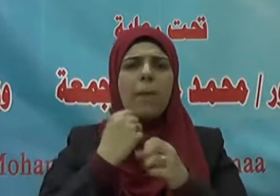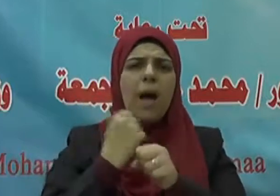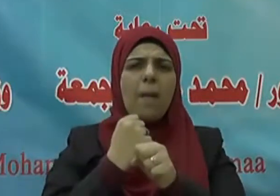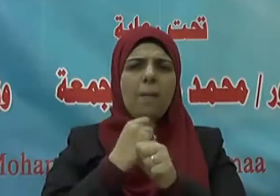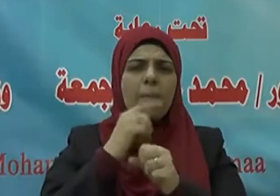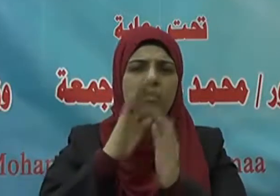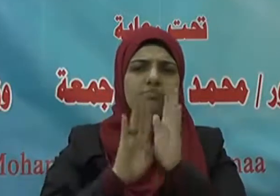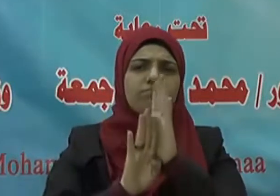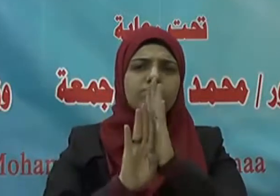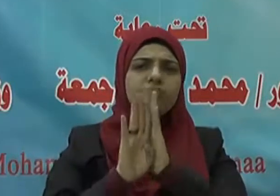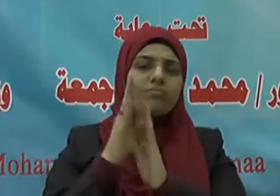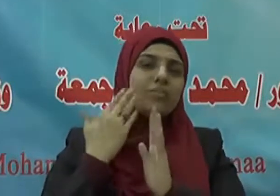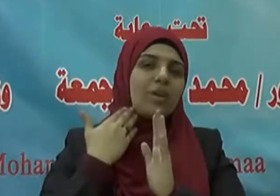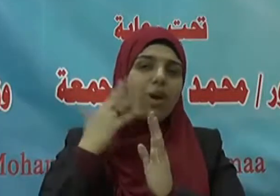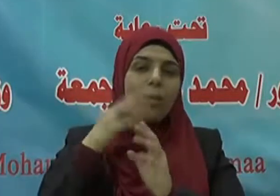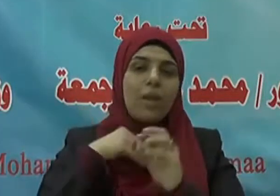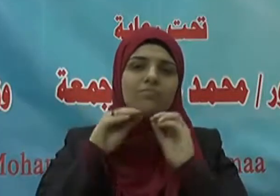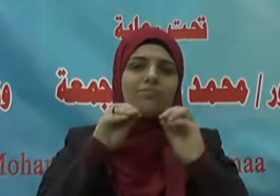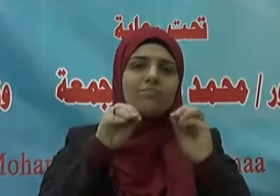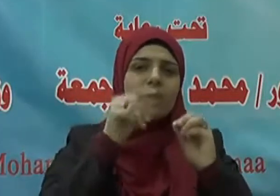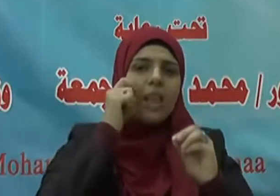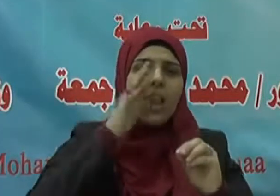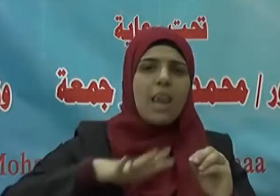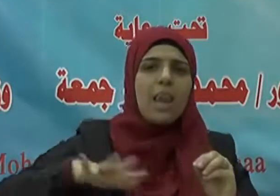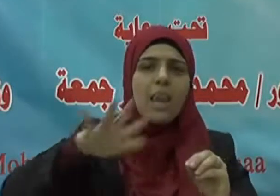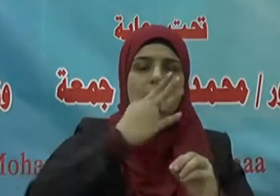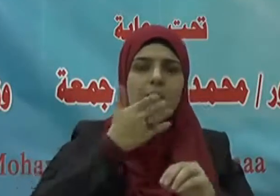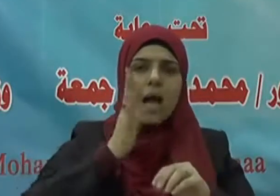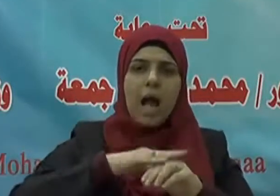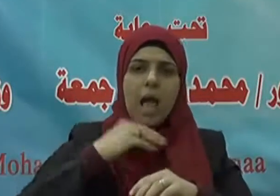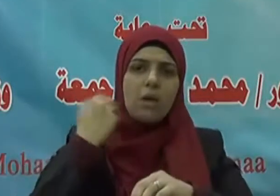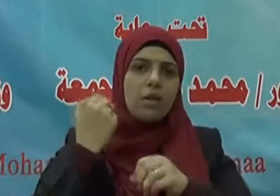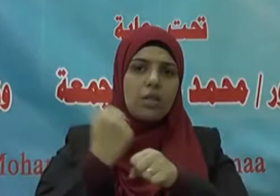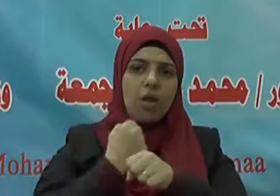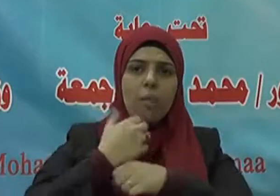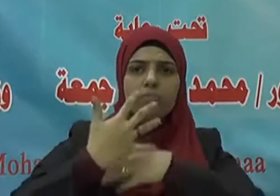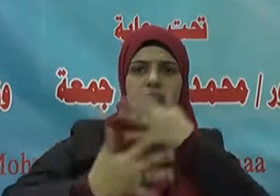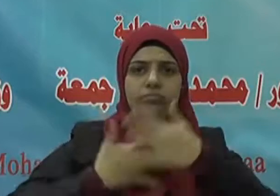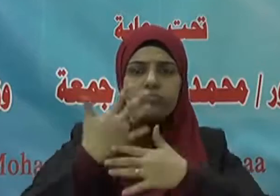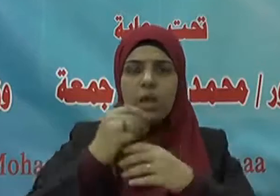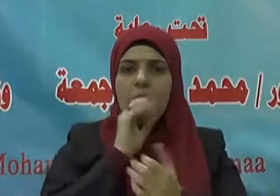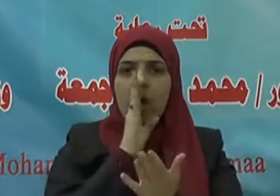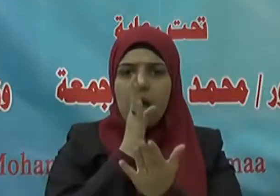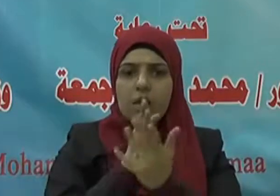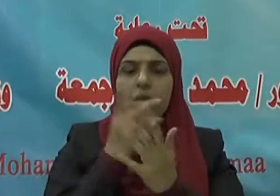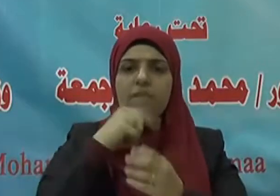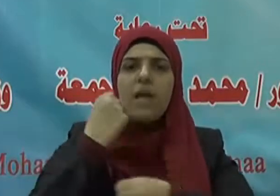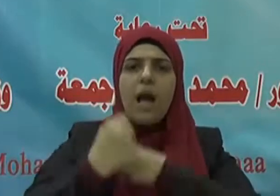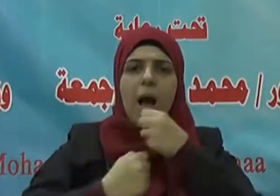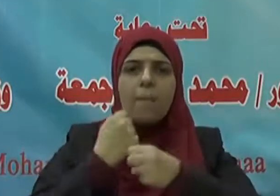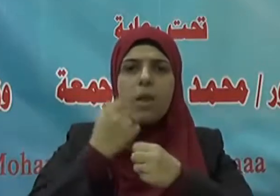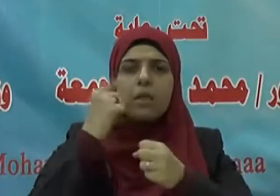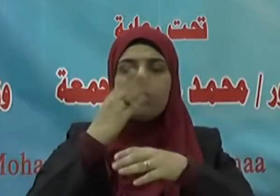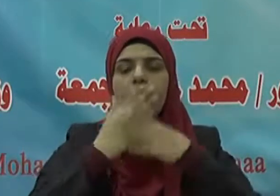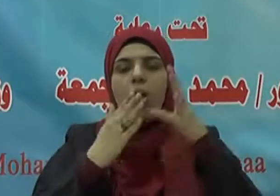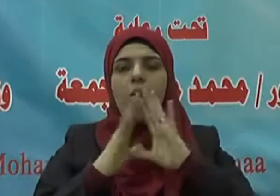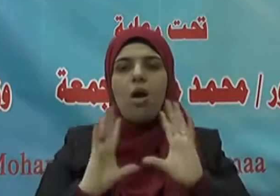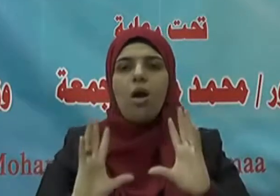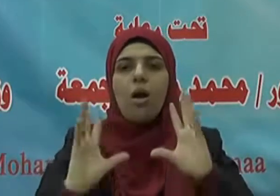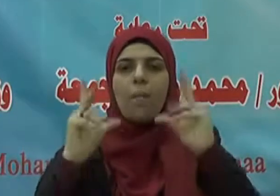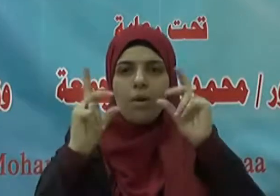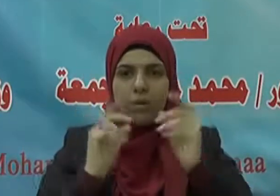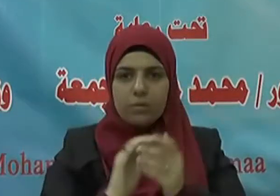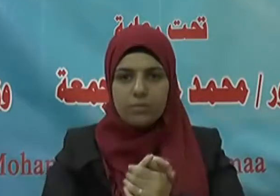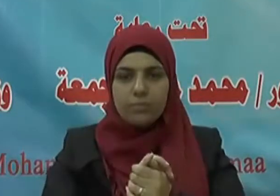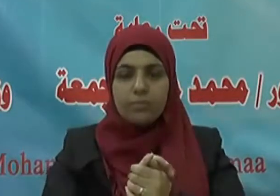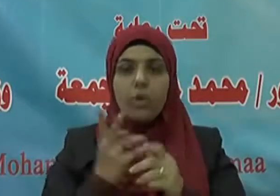الراقية يحث الناس على علو الهمة والجد والاجتهاد والإعمار